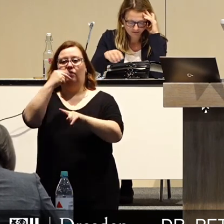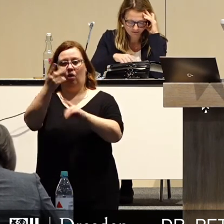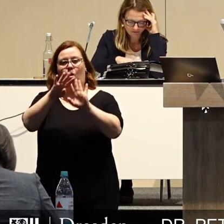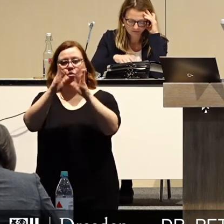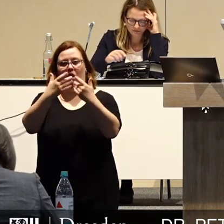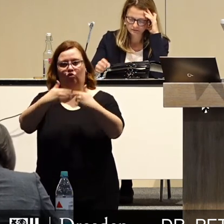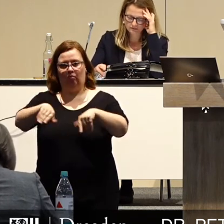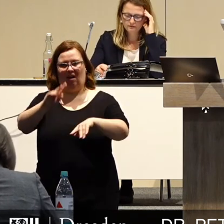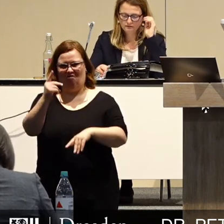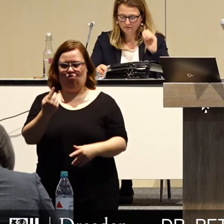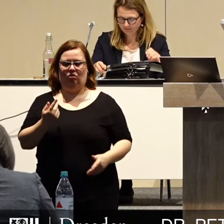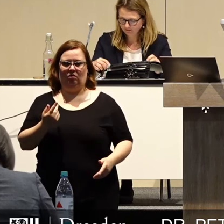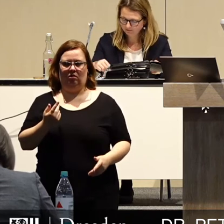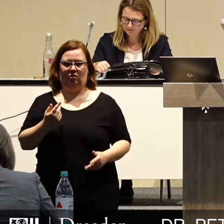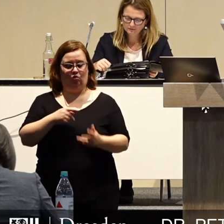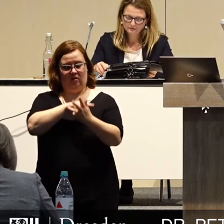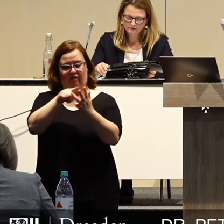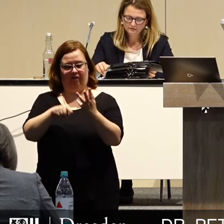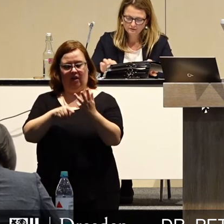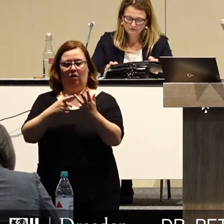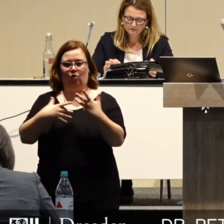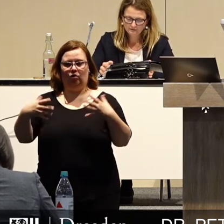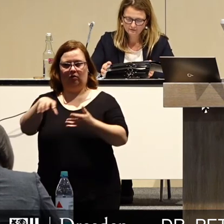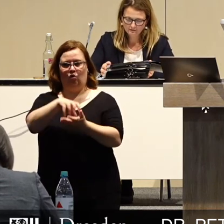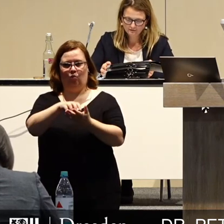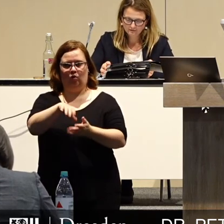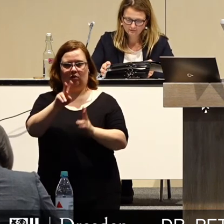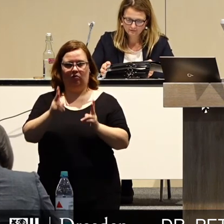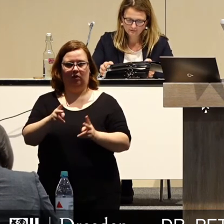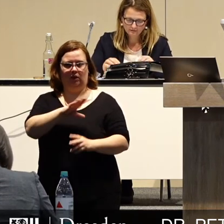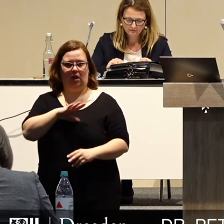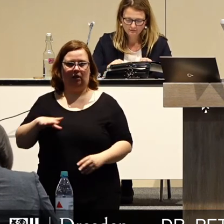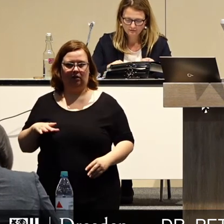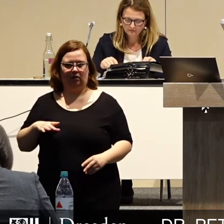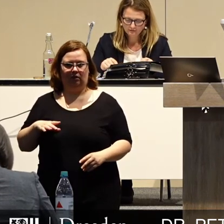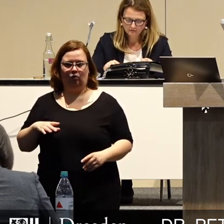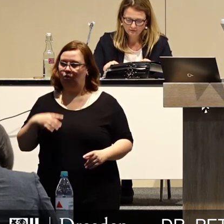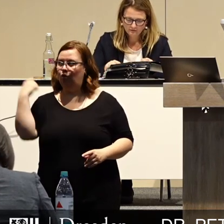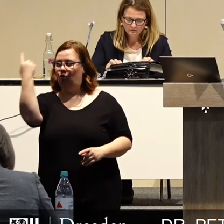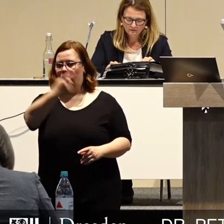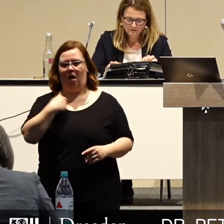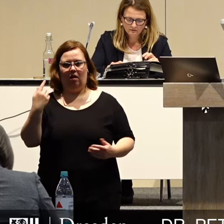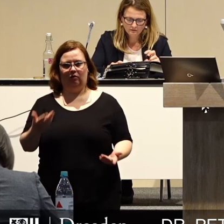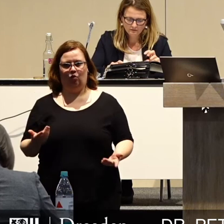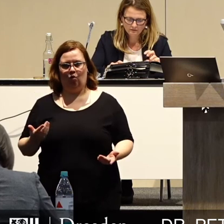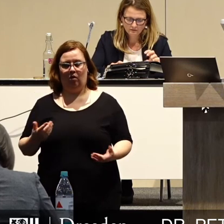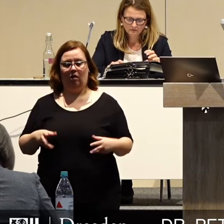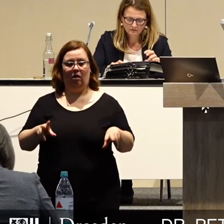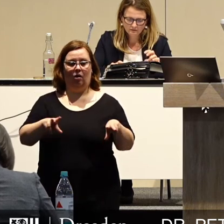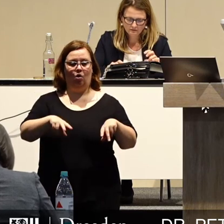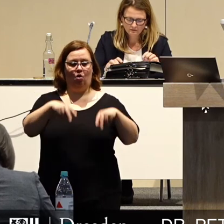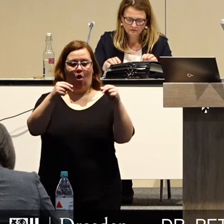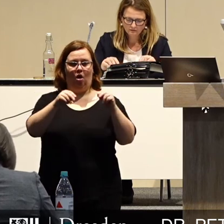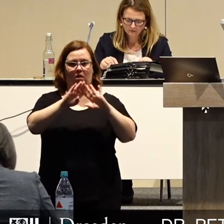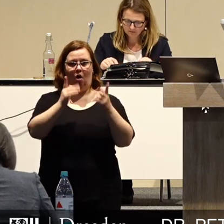gibt es eine Haushaltssperre. Das sind die vier größten Kommunen in Sachsen und überall gibt es das. In Köln gibt es